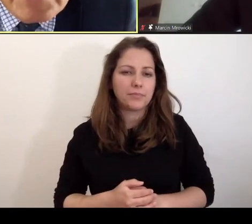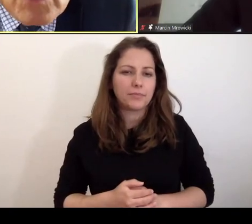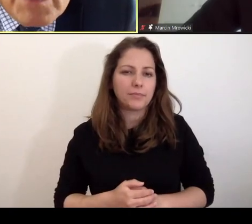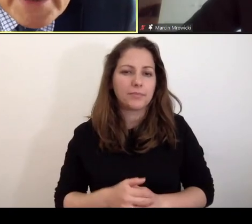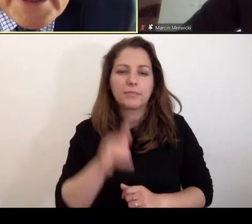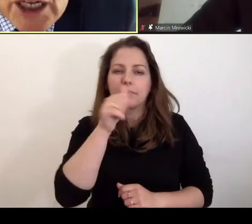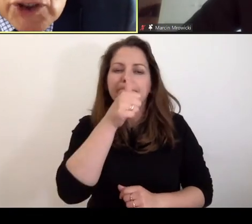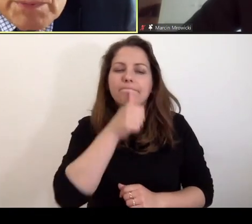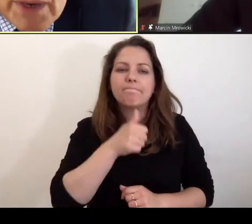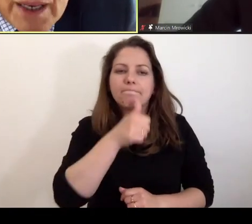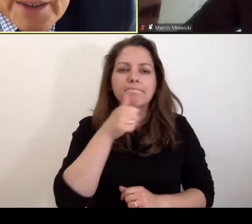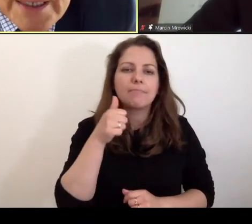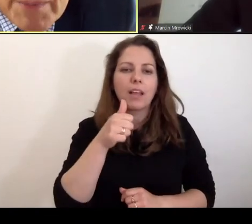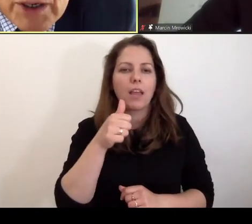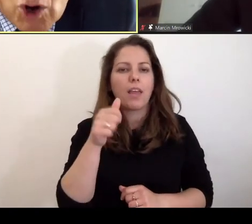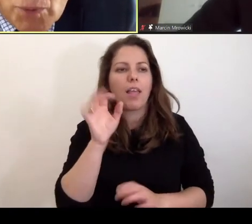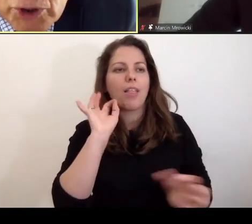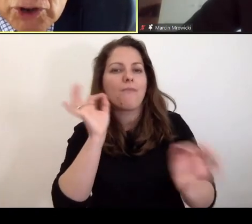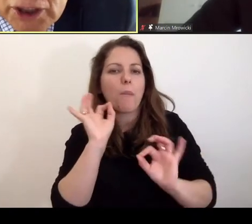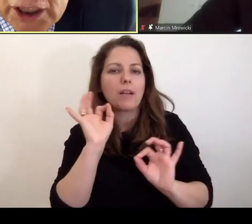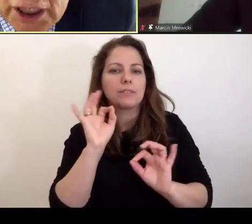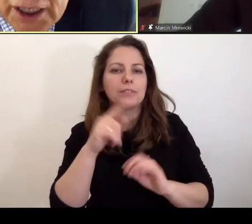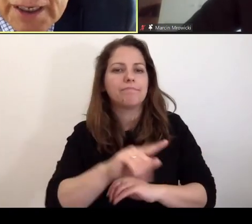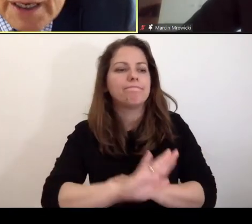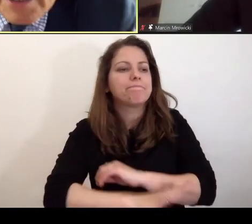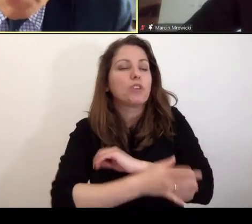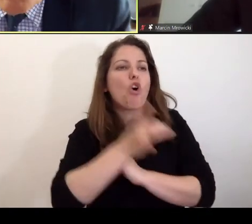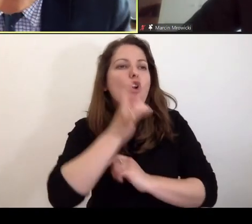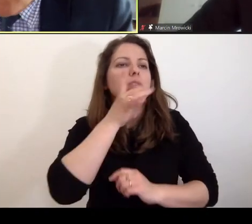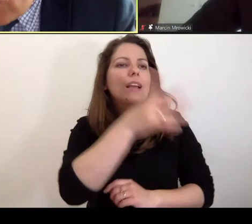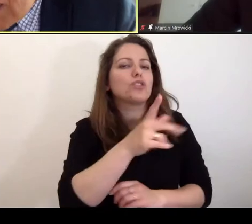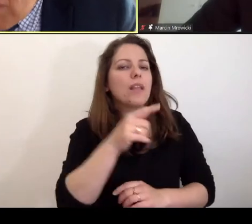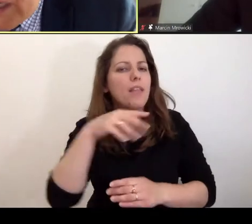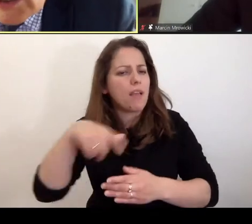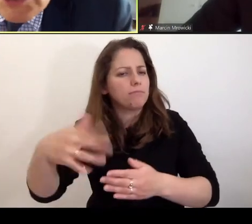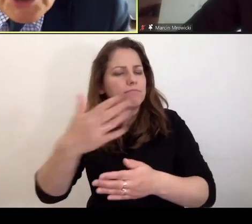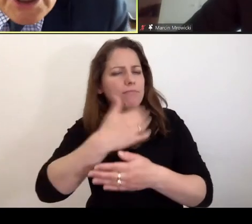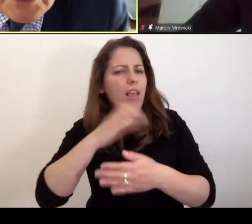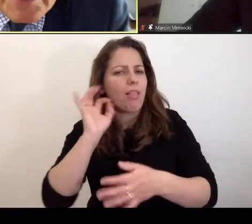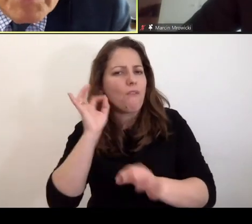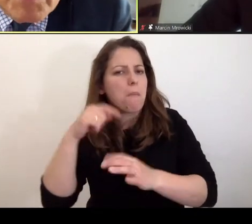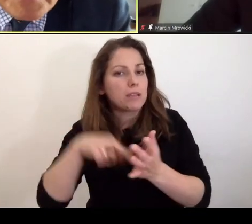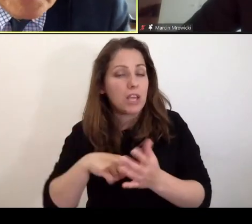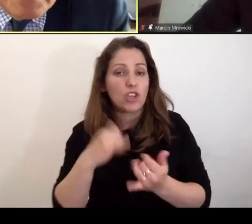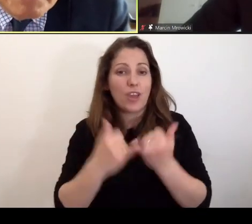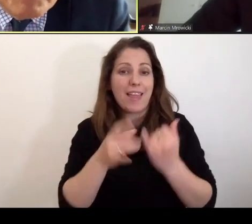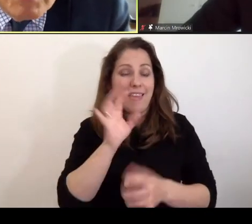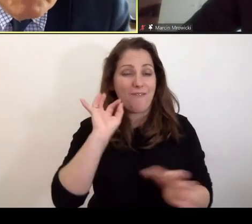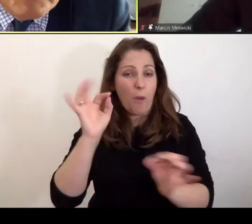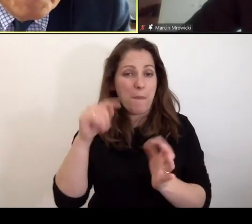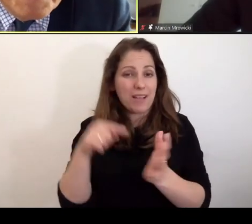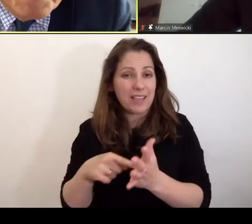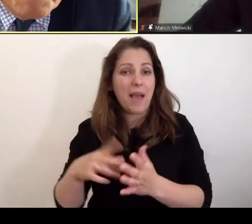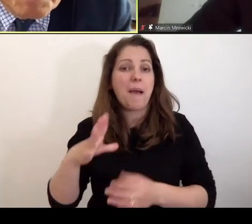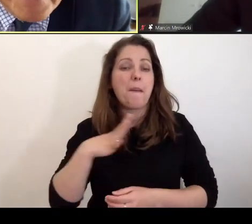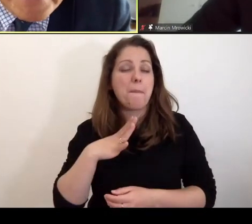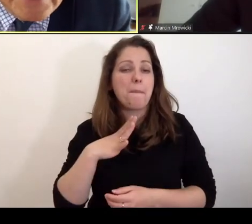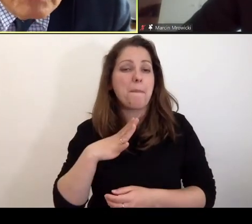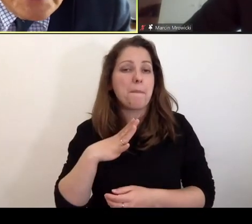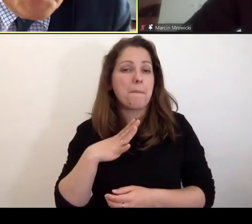zatajecz informacji, na czym ma zamiar oprzeć oskarżenie, bo zakłada się, że jeżeli ta informacja byłaby